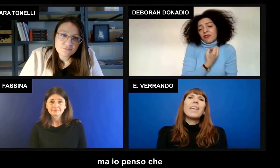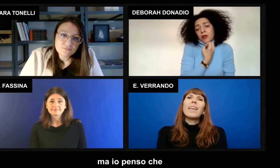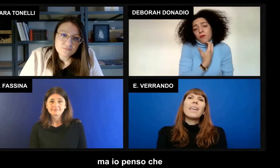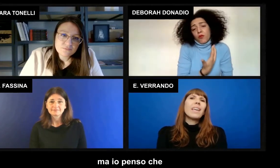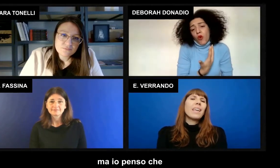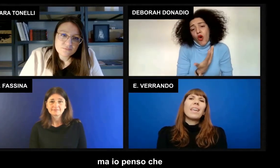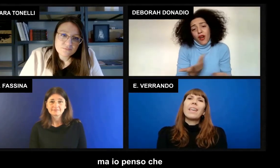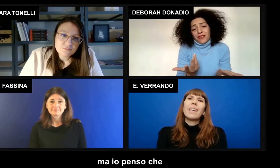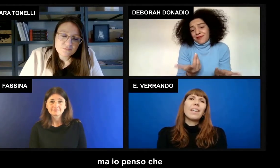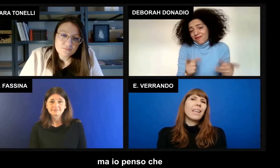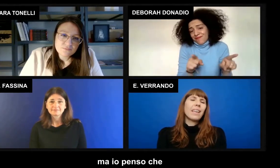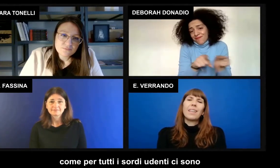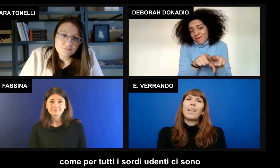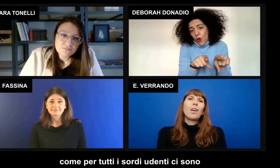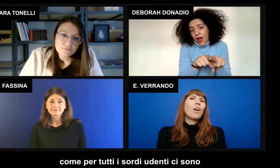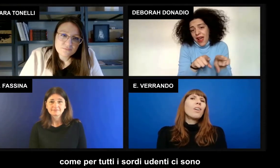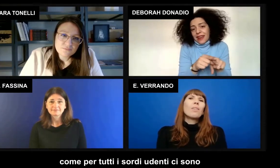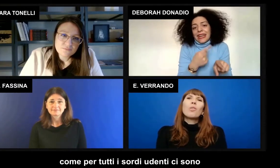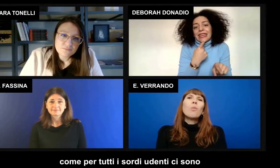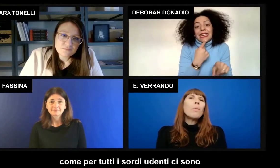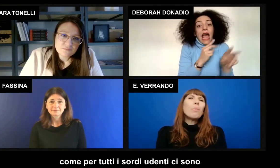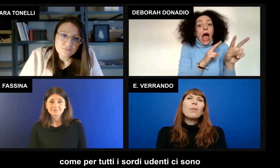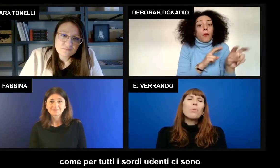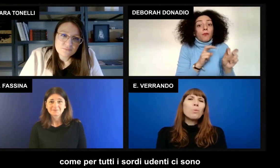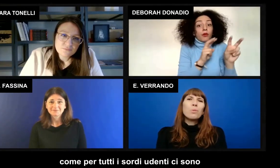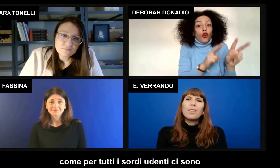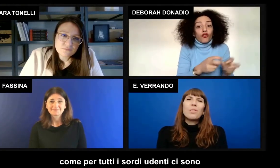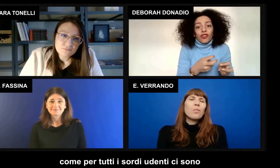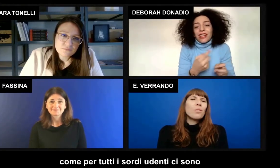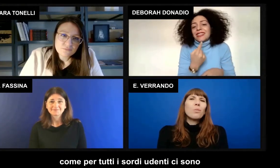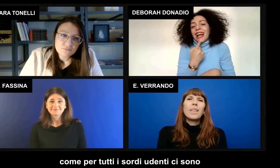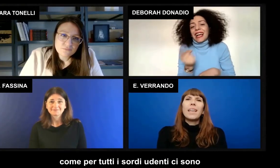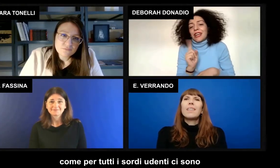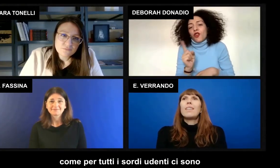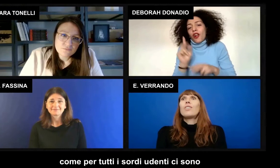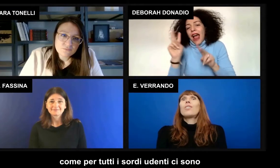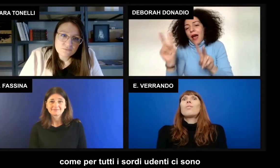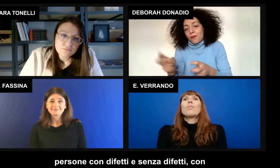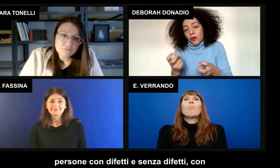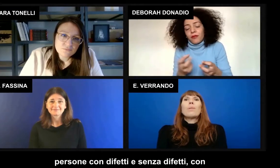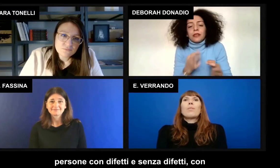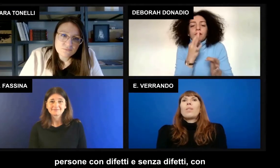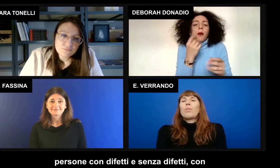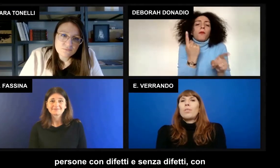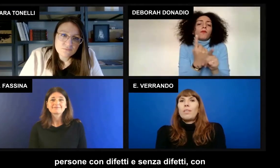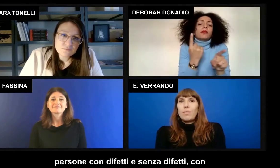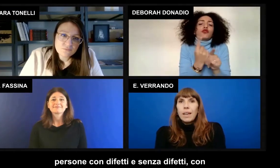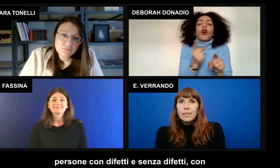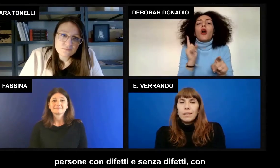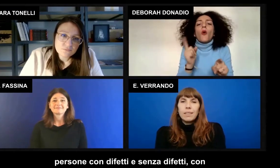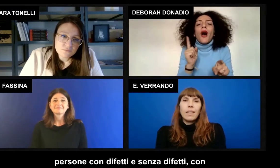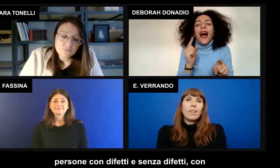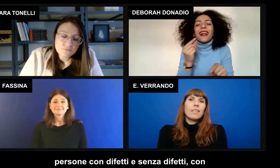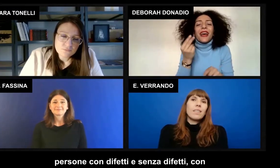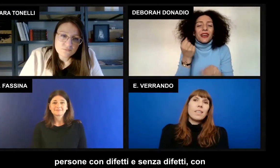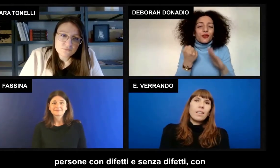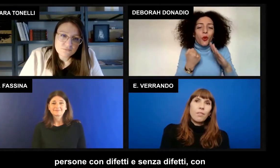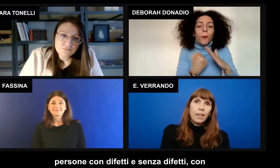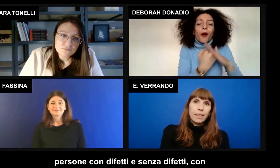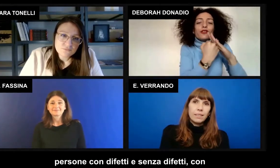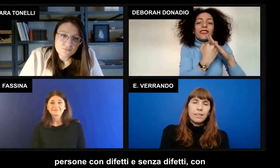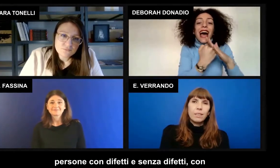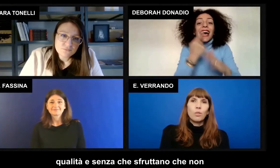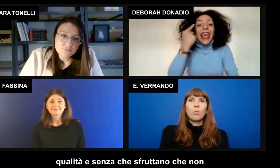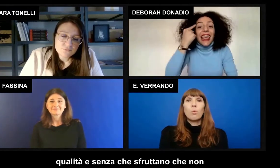che come per tutti sordi udenti ci sono persone con difetti e senza